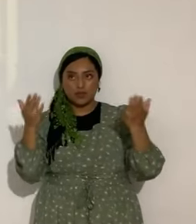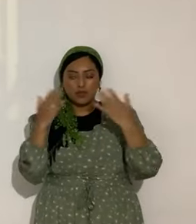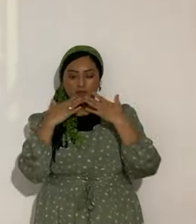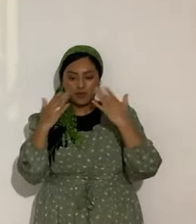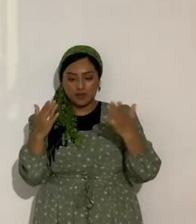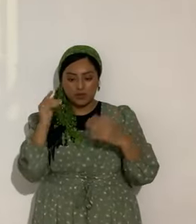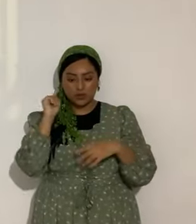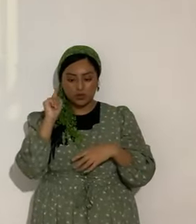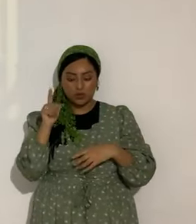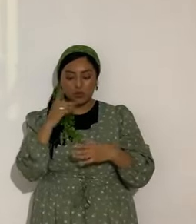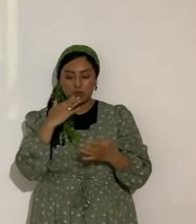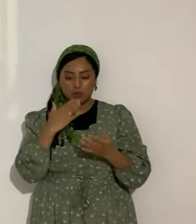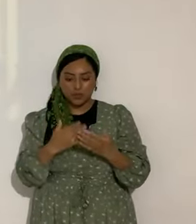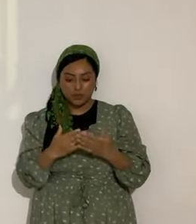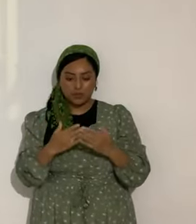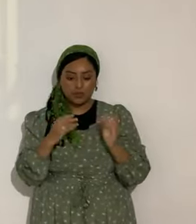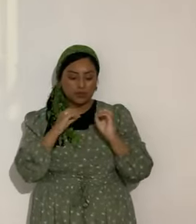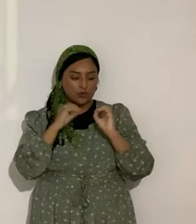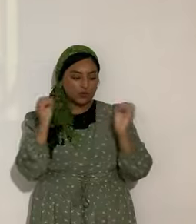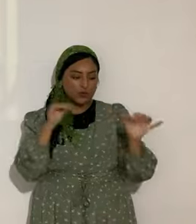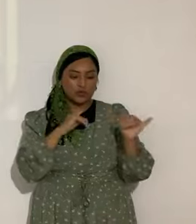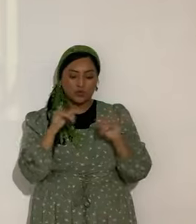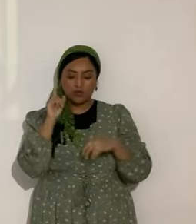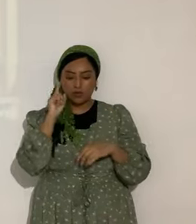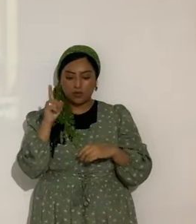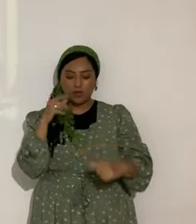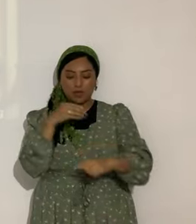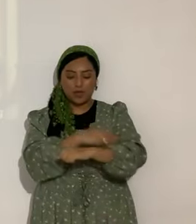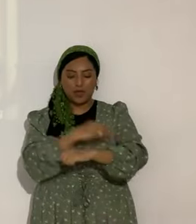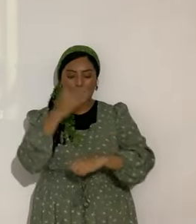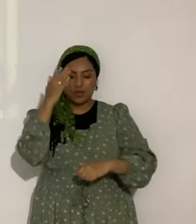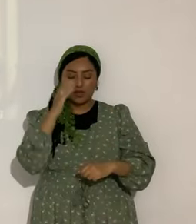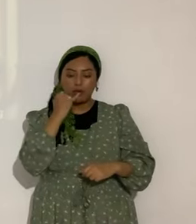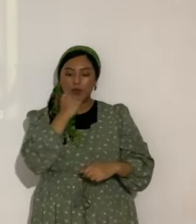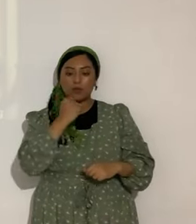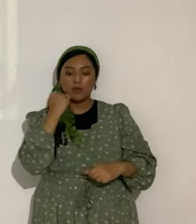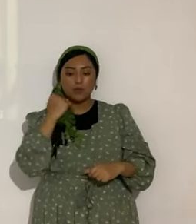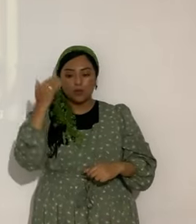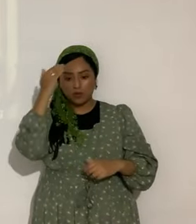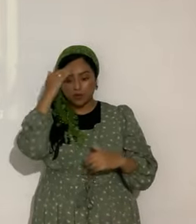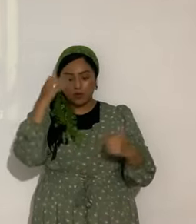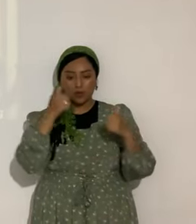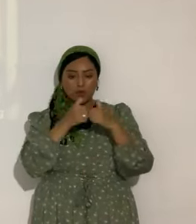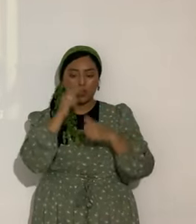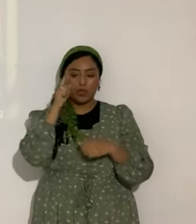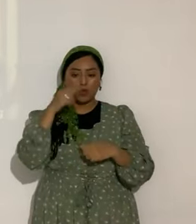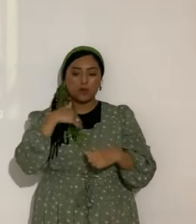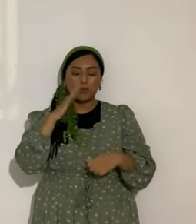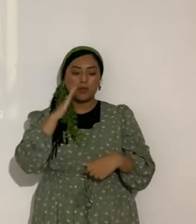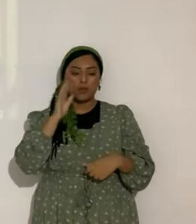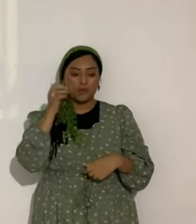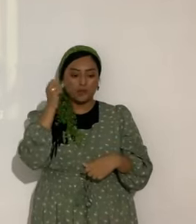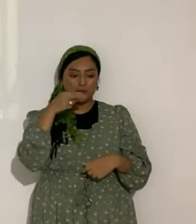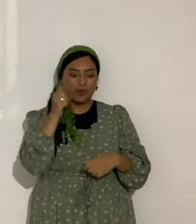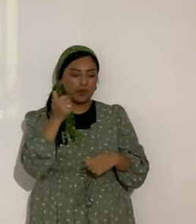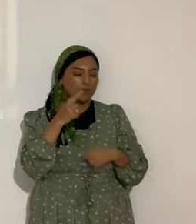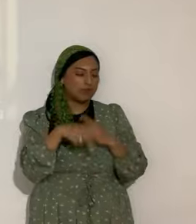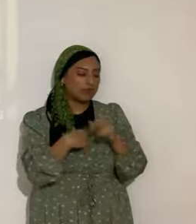porque eres bueno. No hay nadie como tú, poderoso de Israel. Sabemos que contigo saldremos de todas las tribulaciones que vienen.